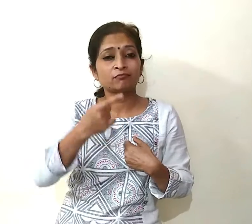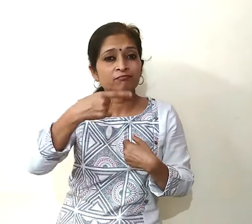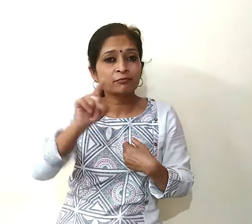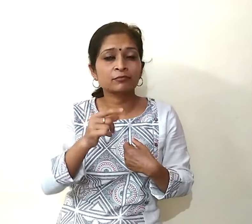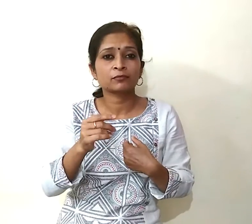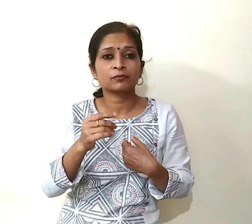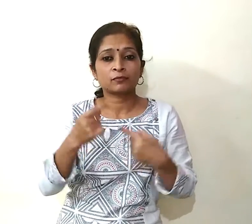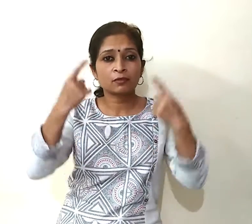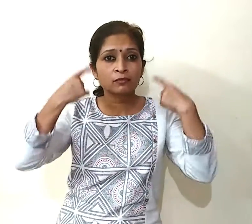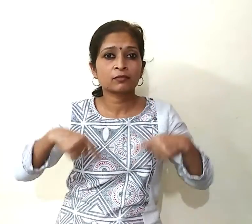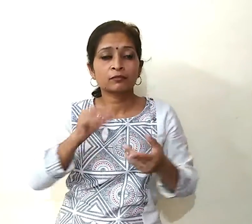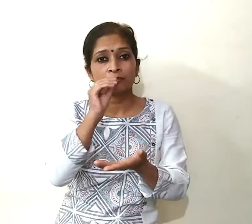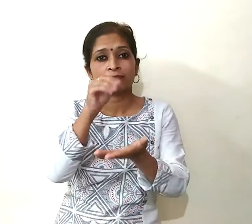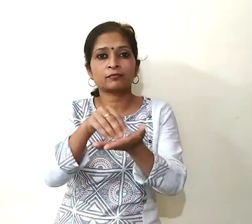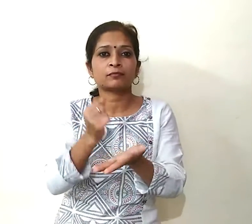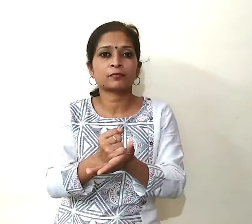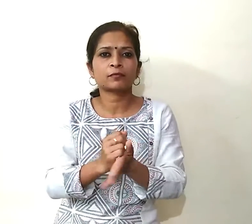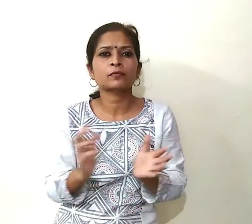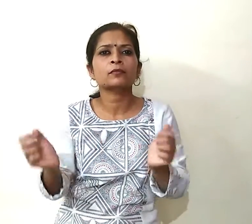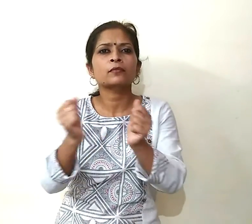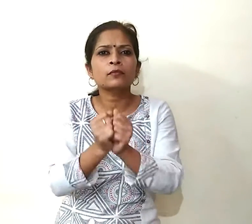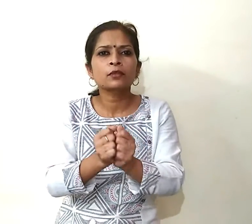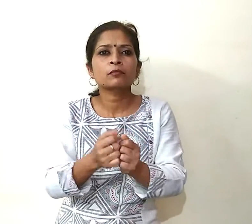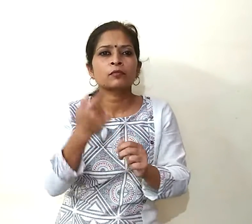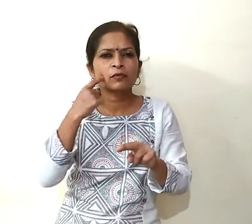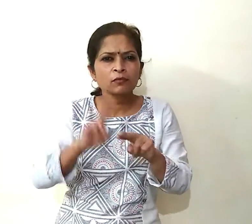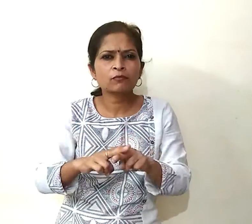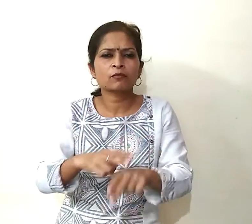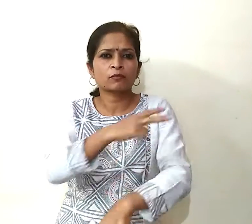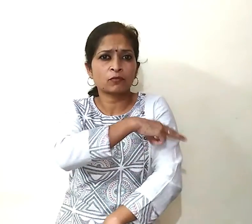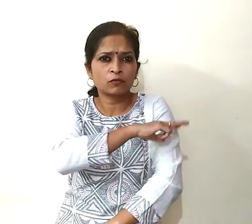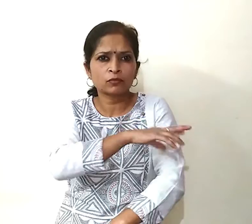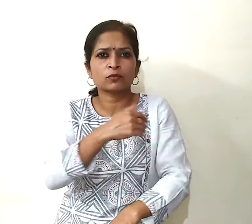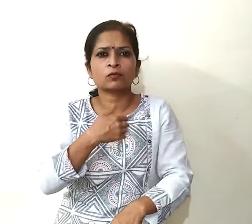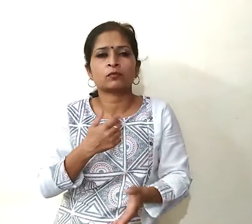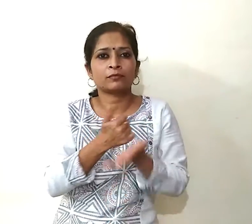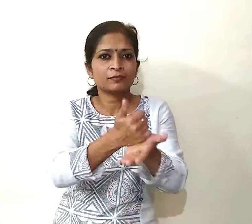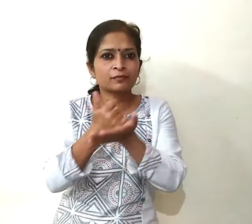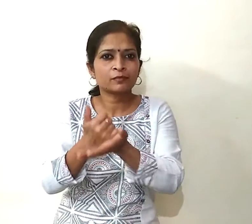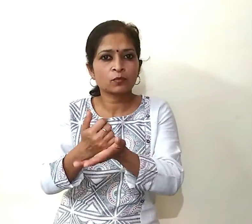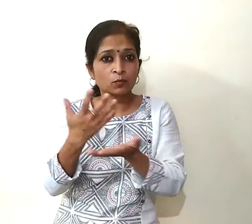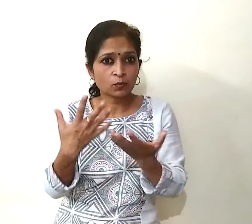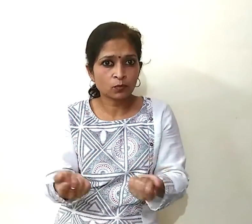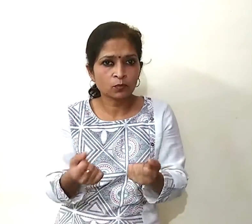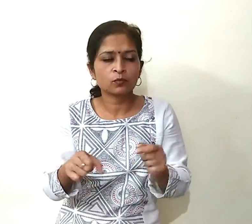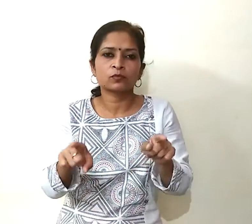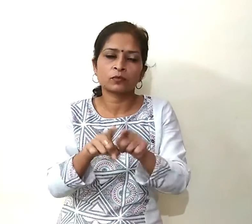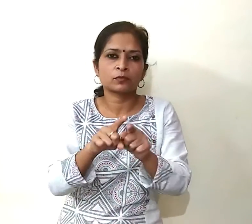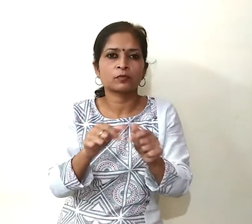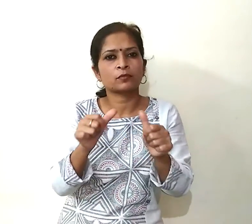साथ ही दोस्तों अगर आप जरूरत के समय में वॉलंटियर या स्वयम सेवक बनना चाहते हैं तो आप इस आप